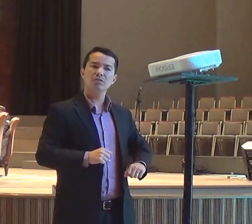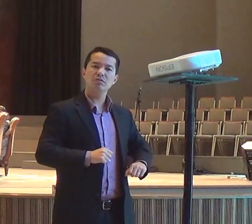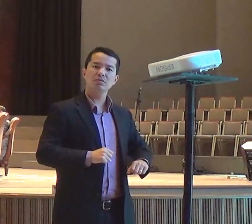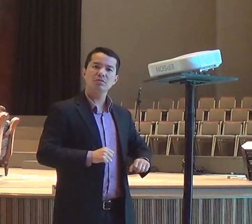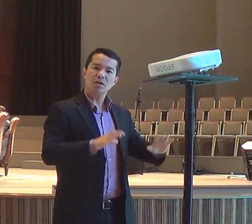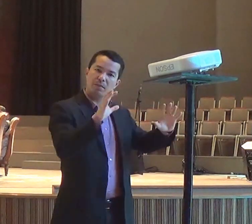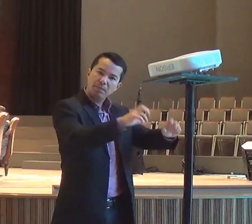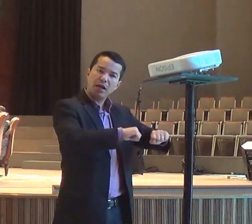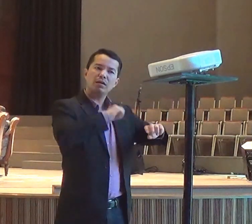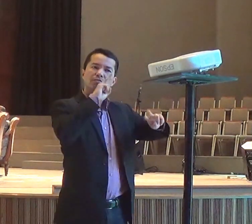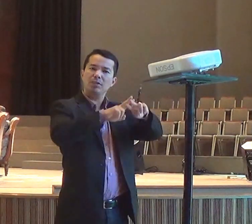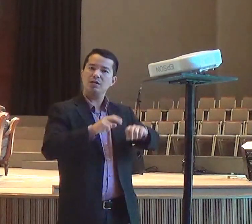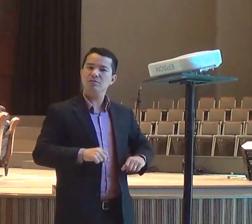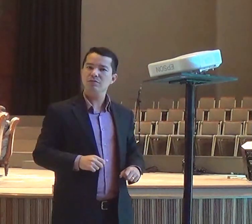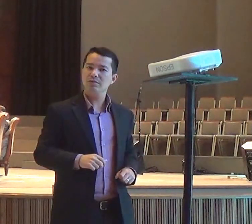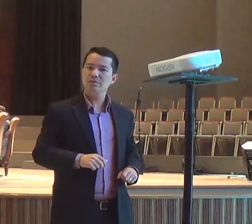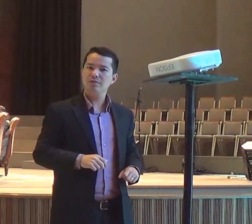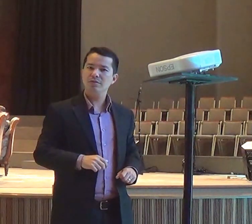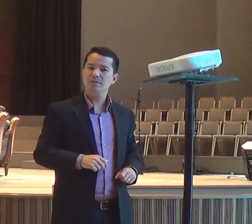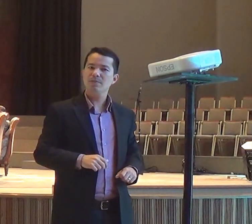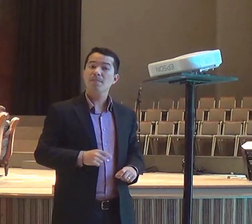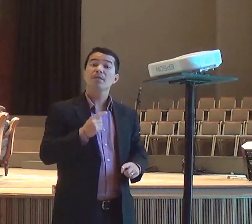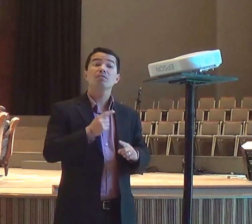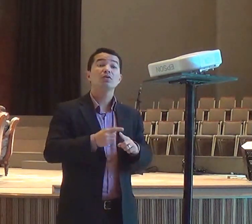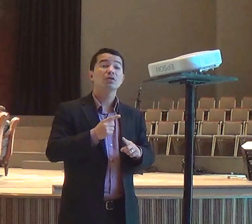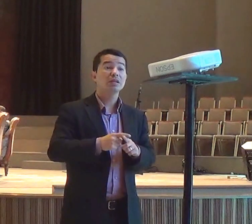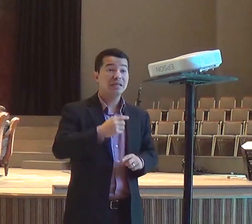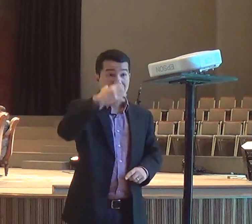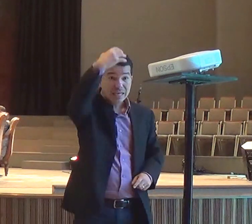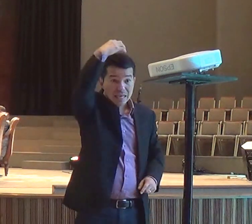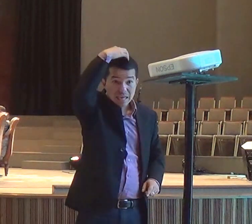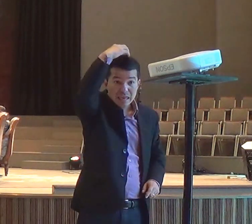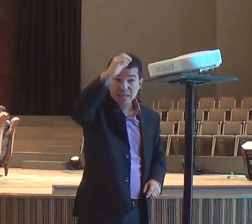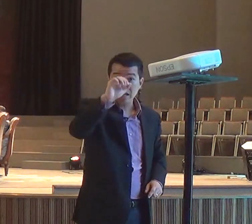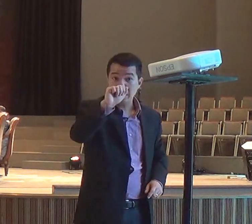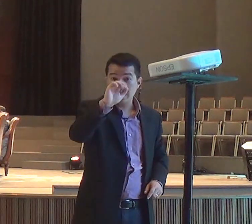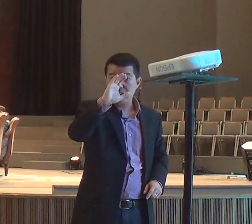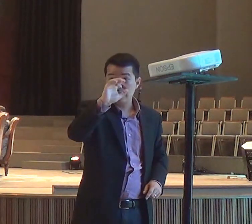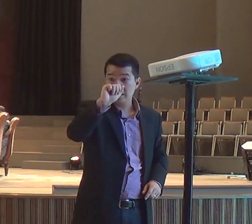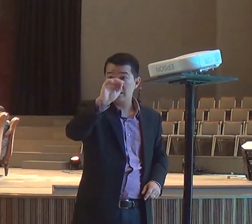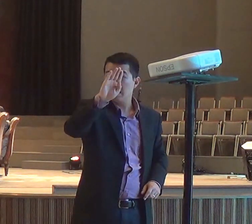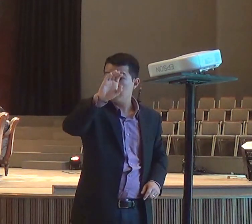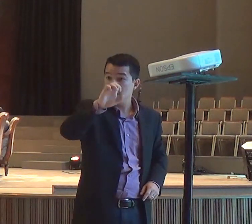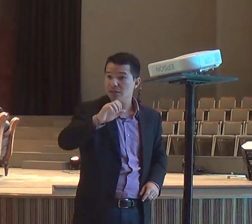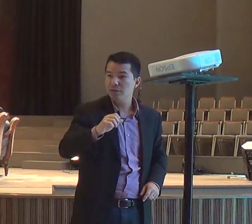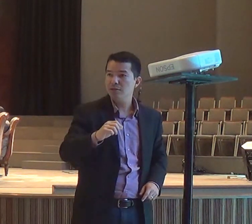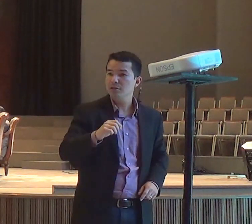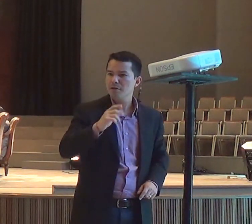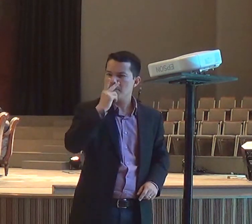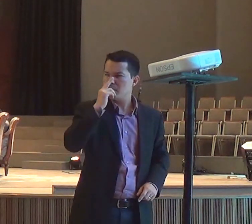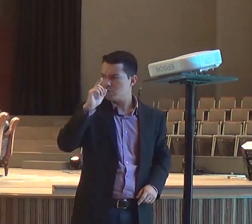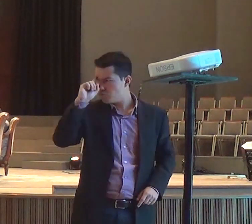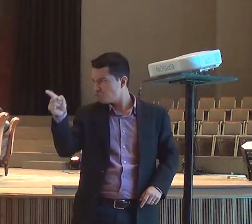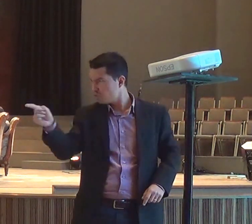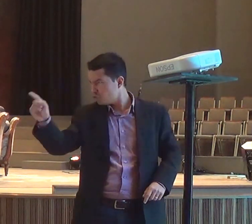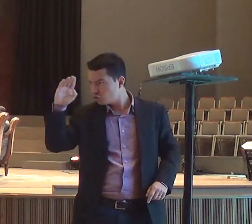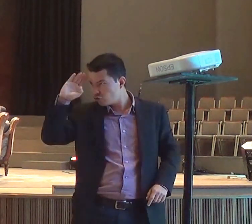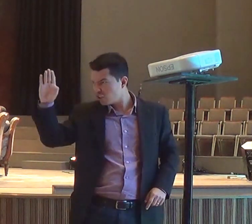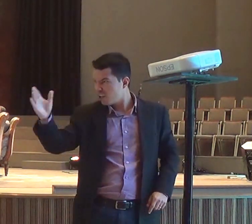Acabe, mandou matar, os profetas, de Deus, a ponto, de um serviçal, de Acabe,